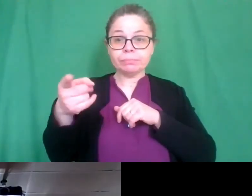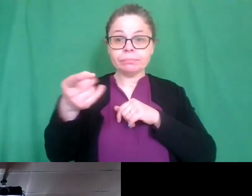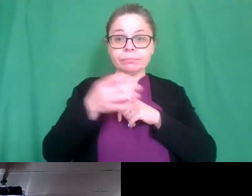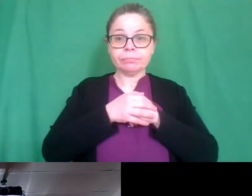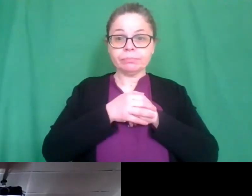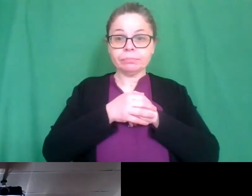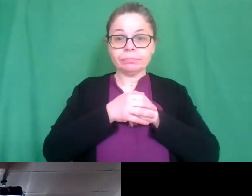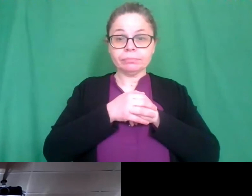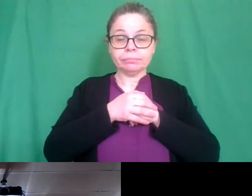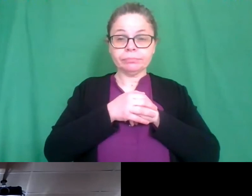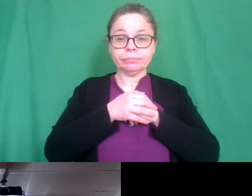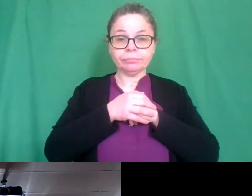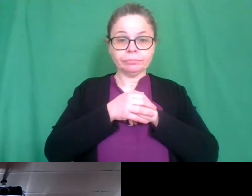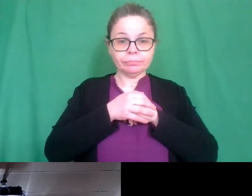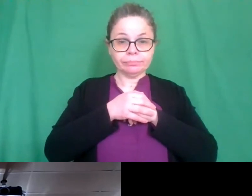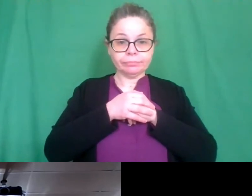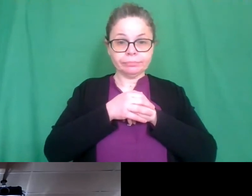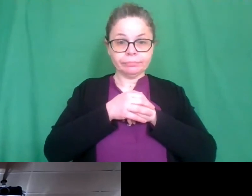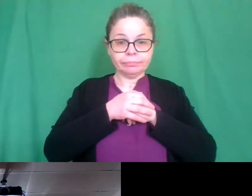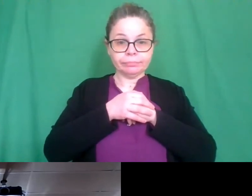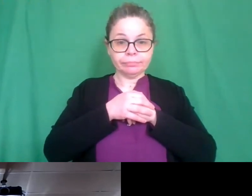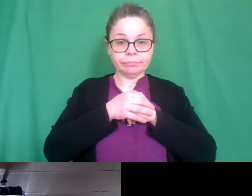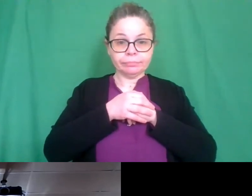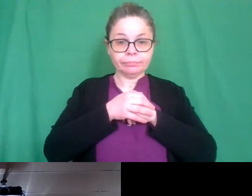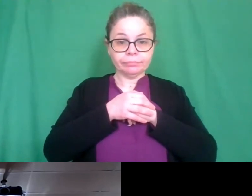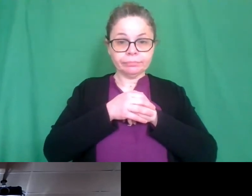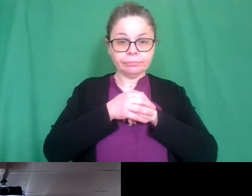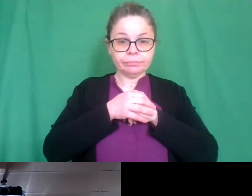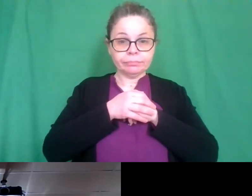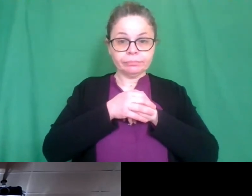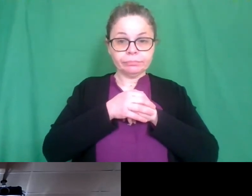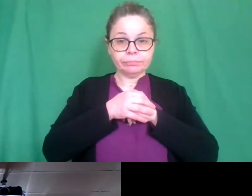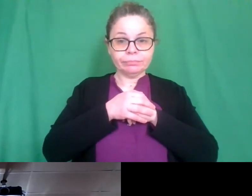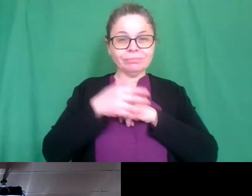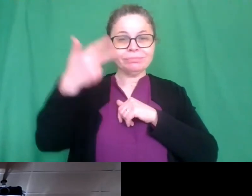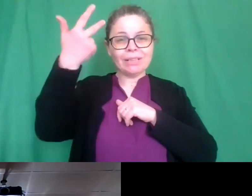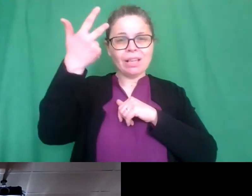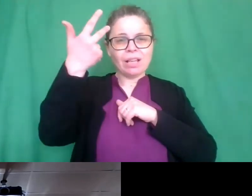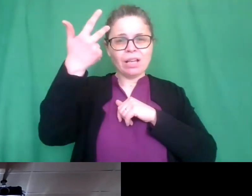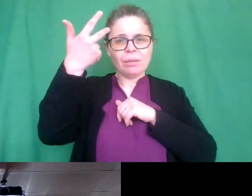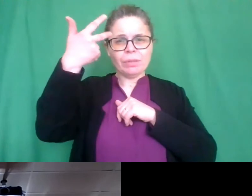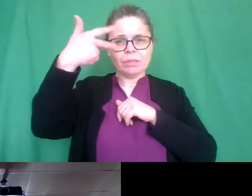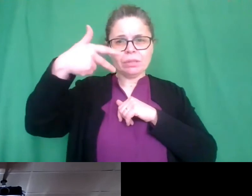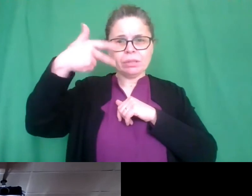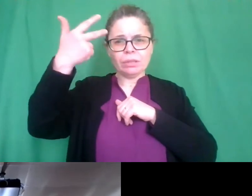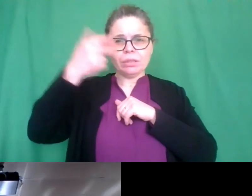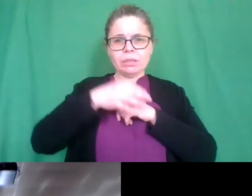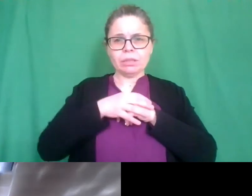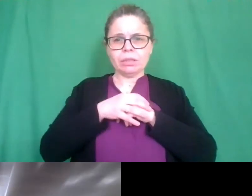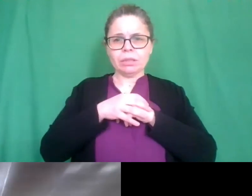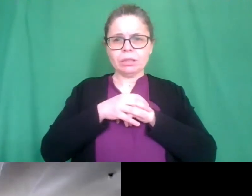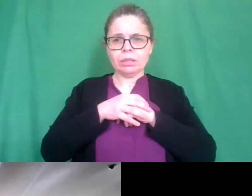dove ah eccoli però la telecamera è la mia è la nostra o la magna questa